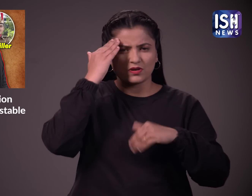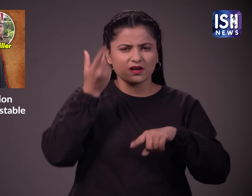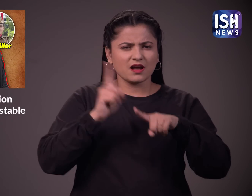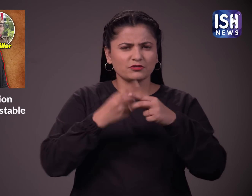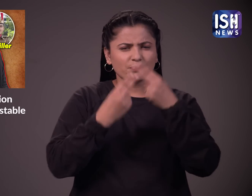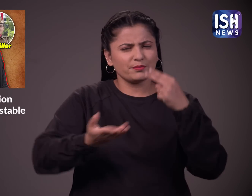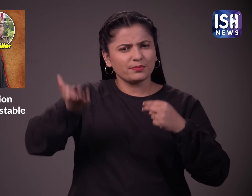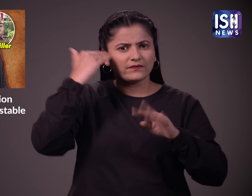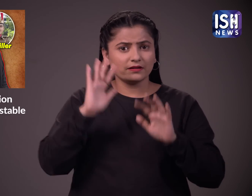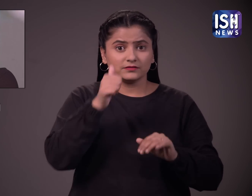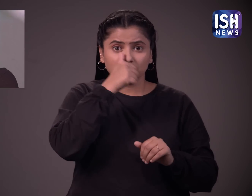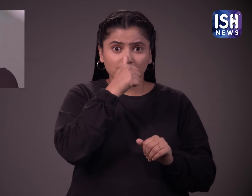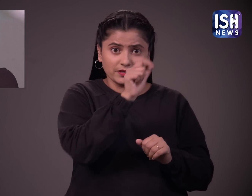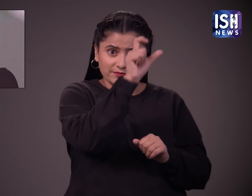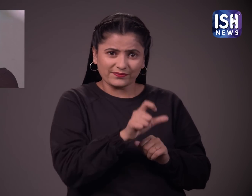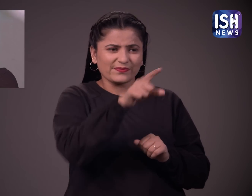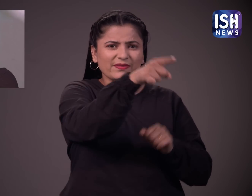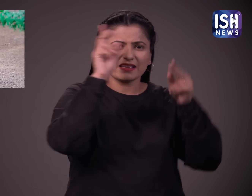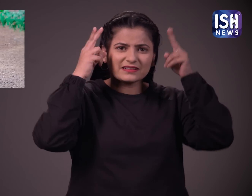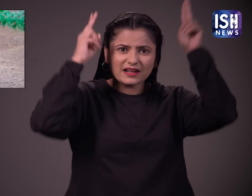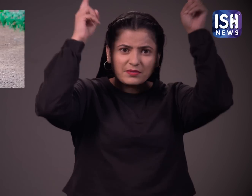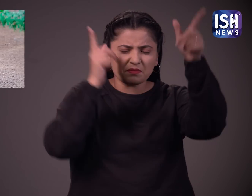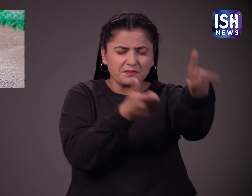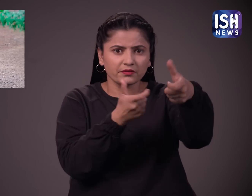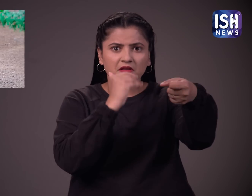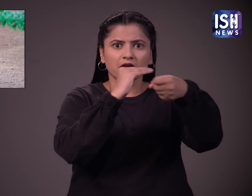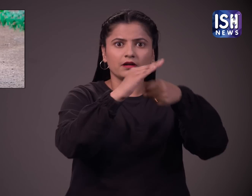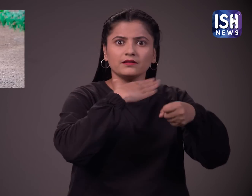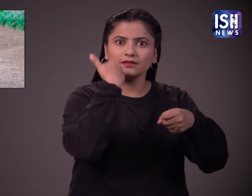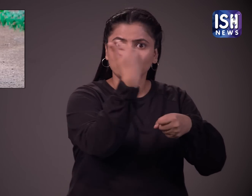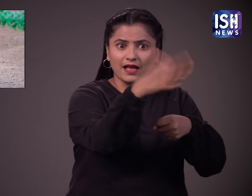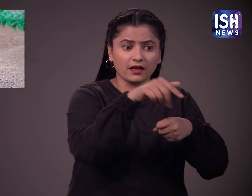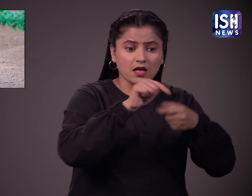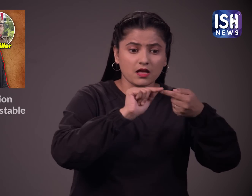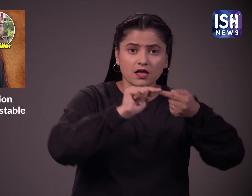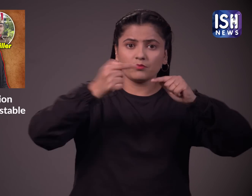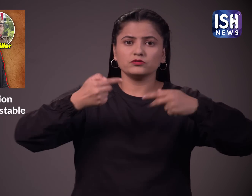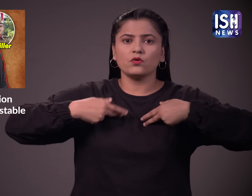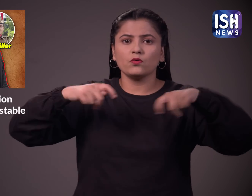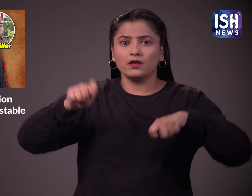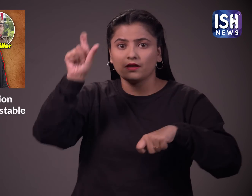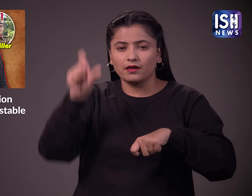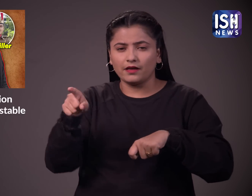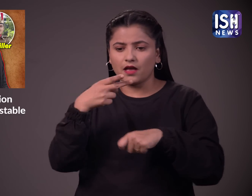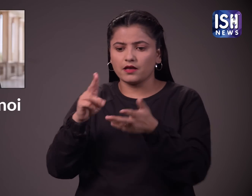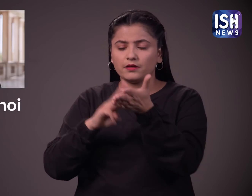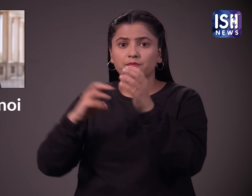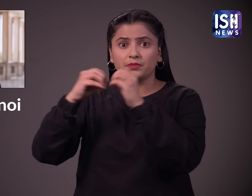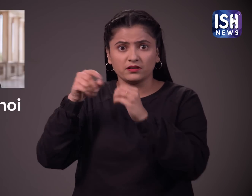सल्मान खान के प्लाक बग हत्याकान के बारे में तो सभी जानते हैं मामले में उनके खिलाफ लड़ने